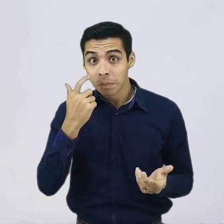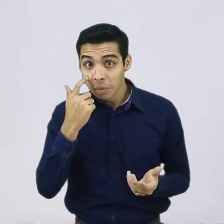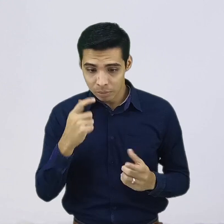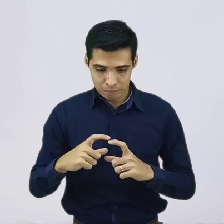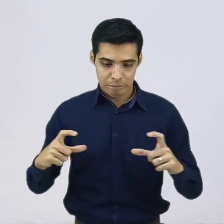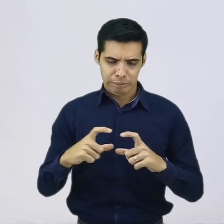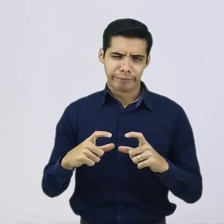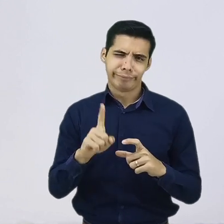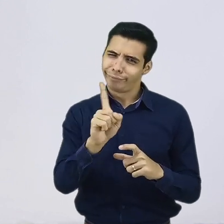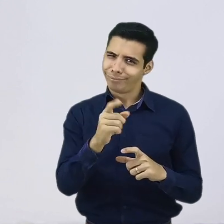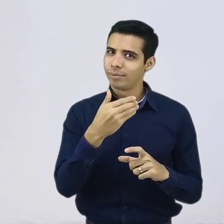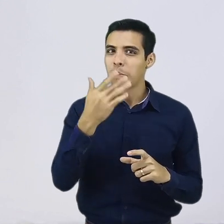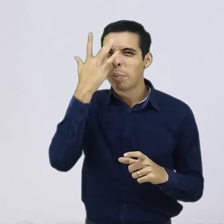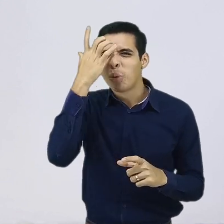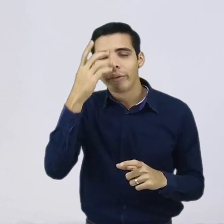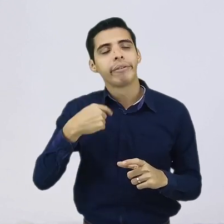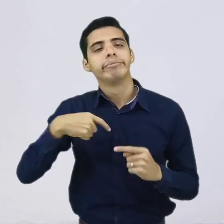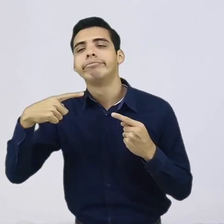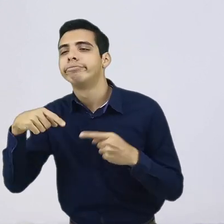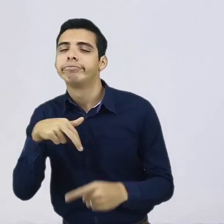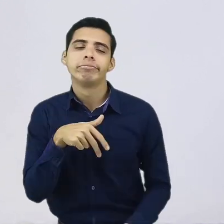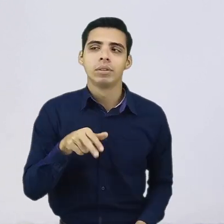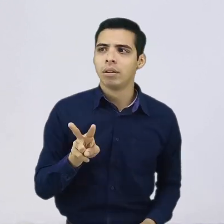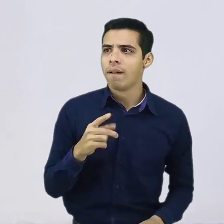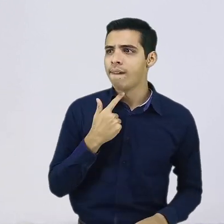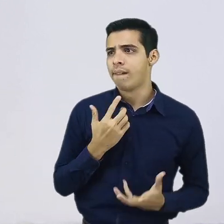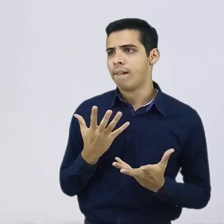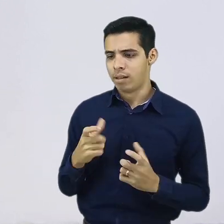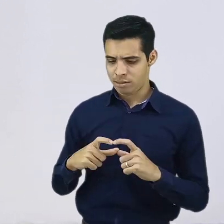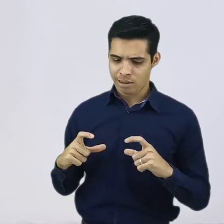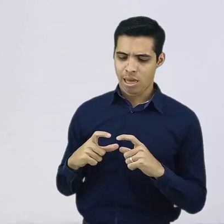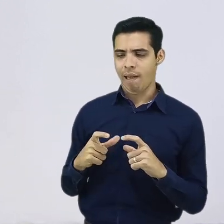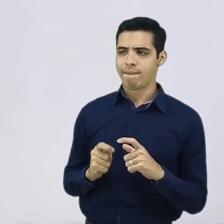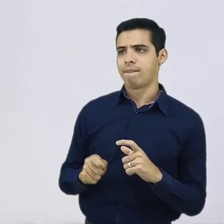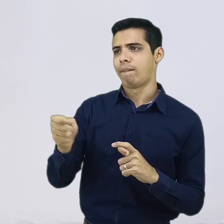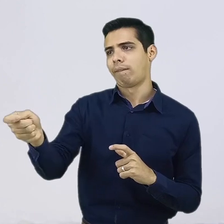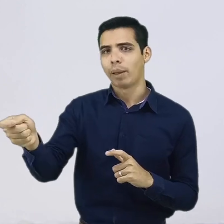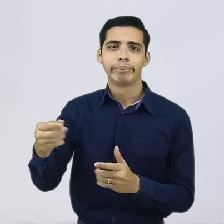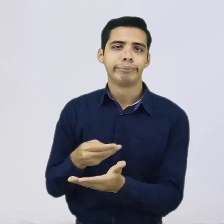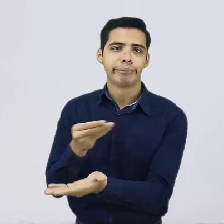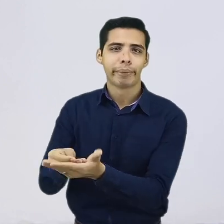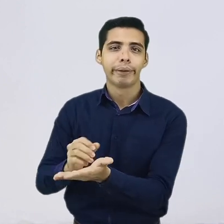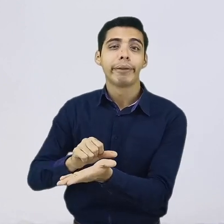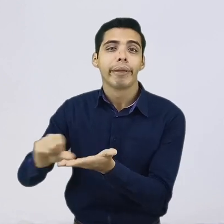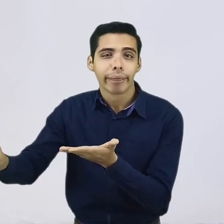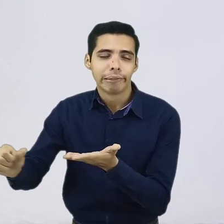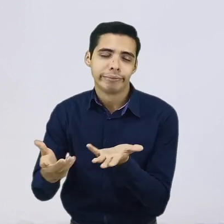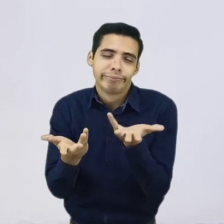que podamos gastar. Asimismo, no revises seguido la cuenta, porque esto hace que uno entre en ansiedad y diga de pronto estoy ahorrando tanto o